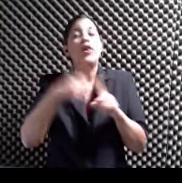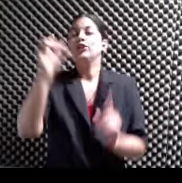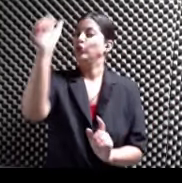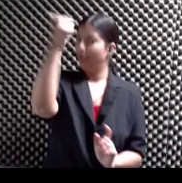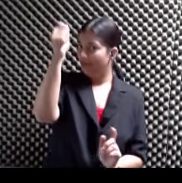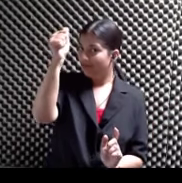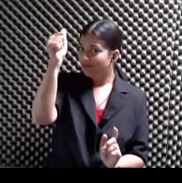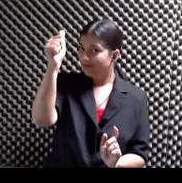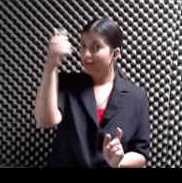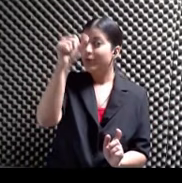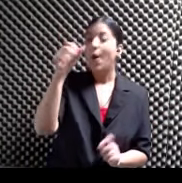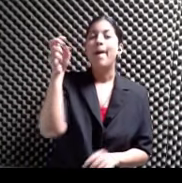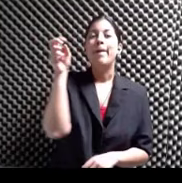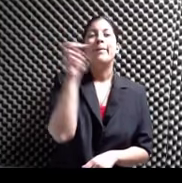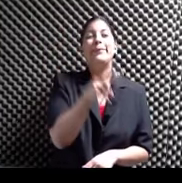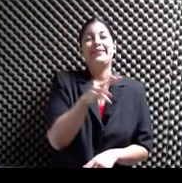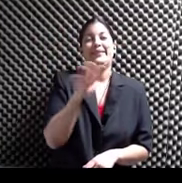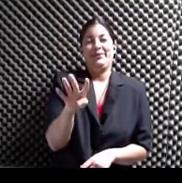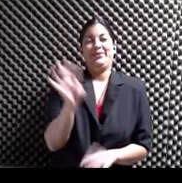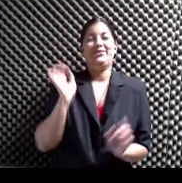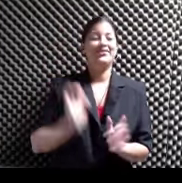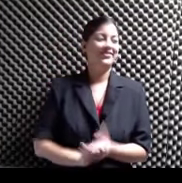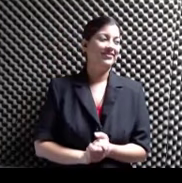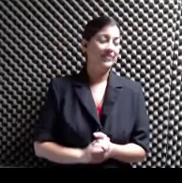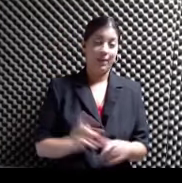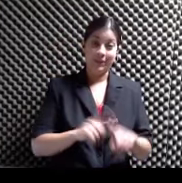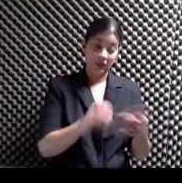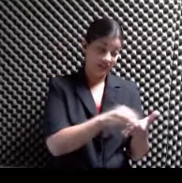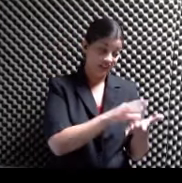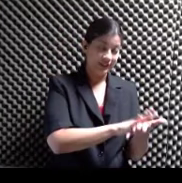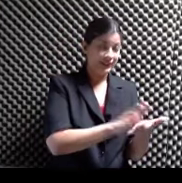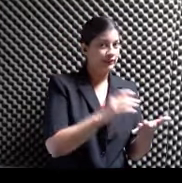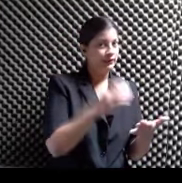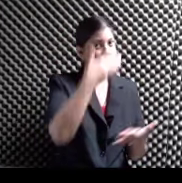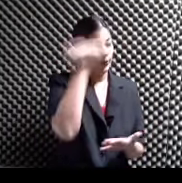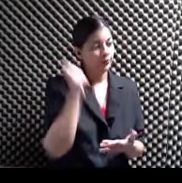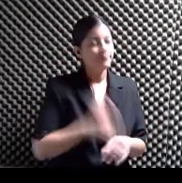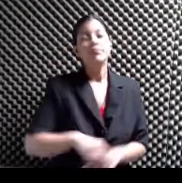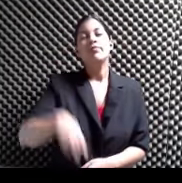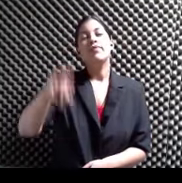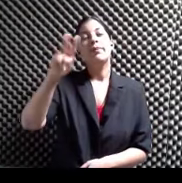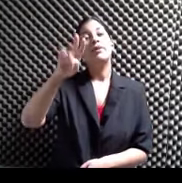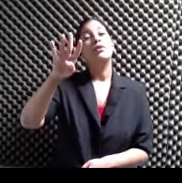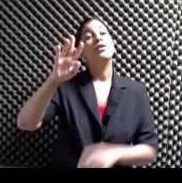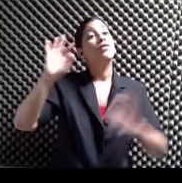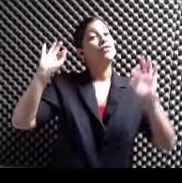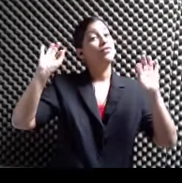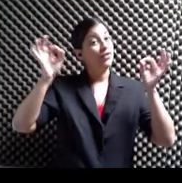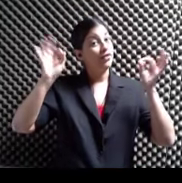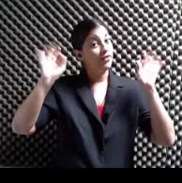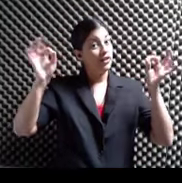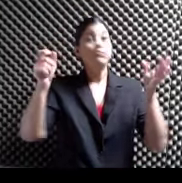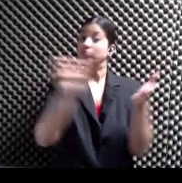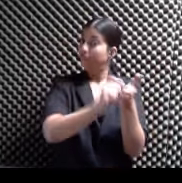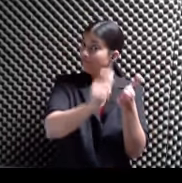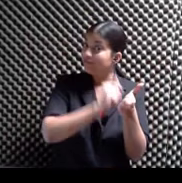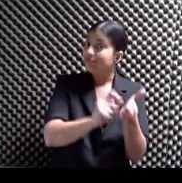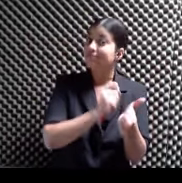El 24 Pero no lo copié aquí 24 de febrero ¿Qué es? Púntalo, apúntalo El domingo